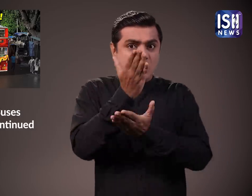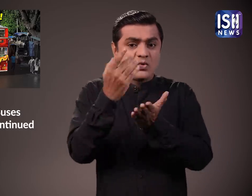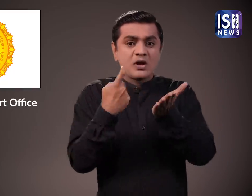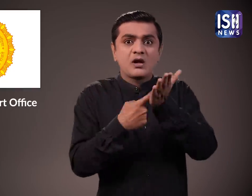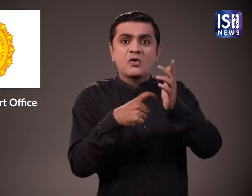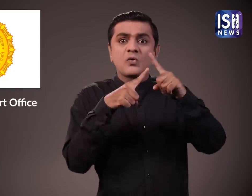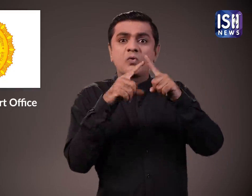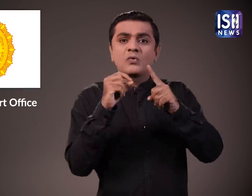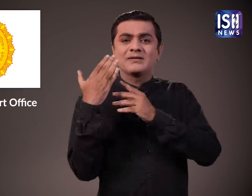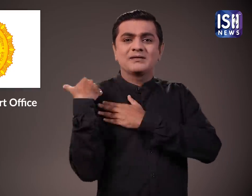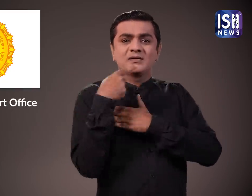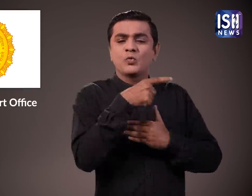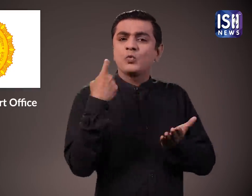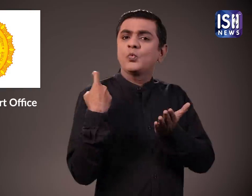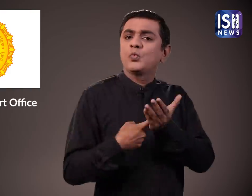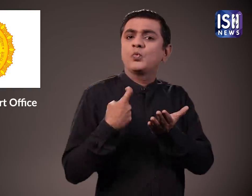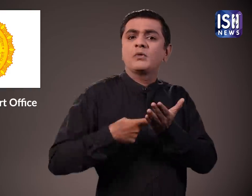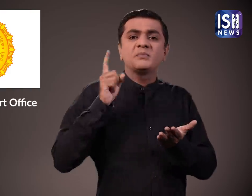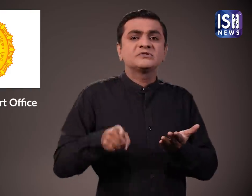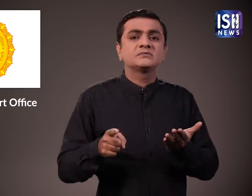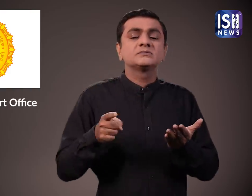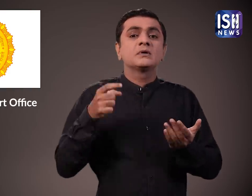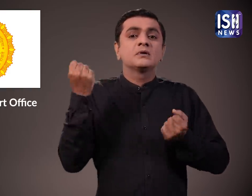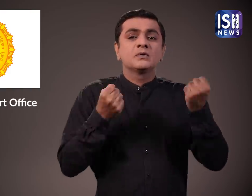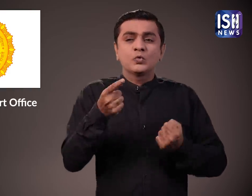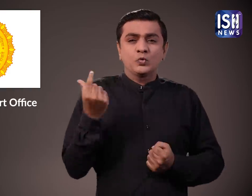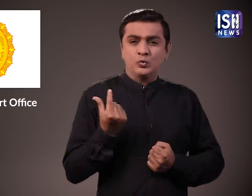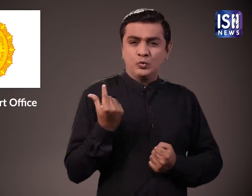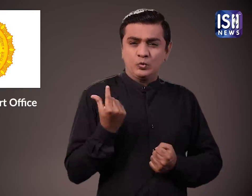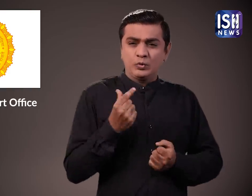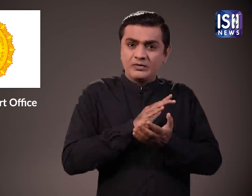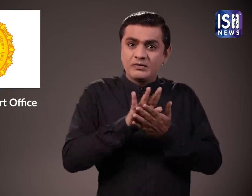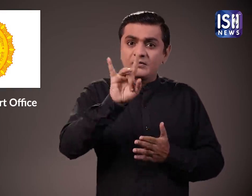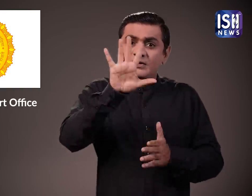आर्टियों के नियम के मुताबिक 15 साल से चल रहे बसों को निकाल देना होता है